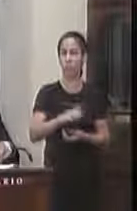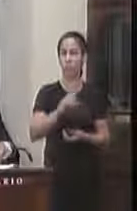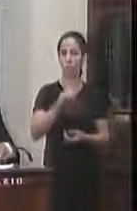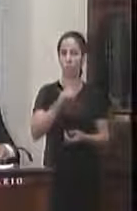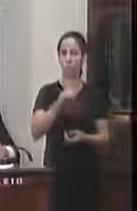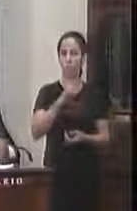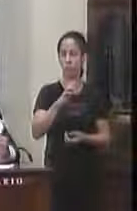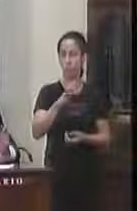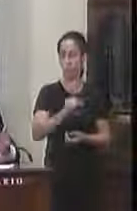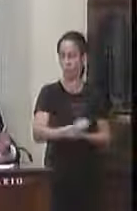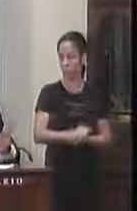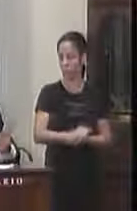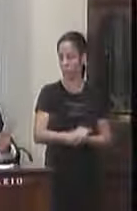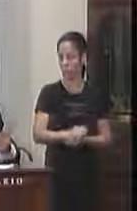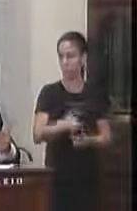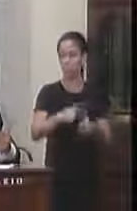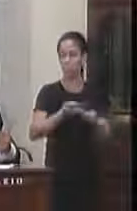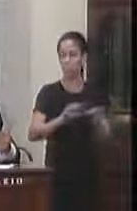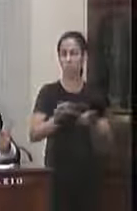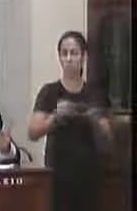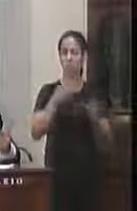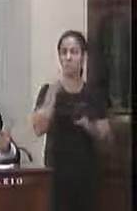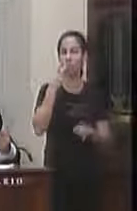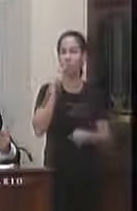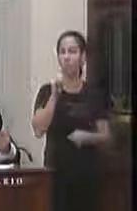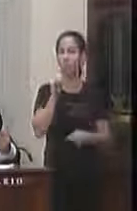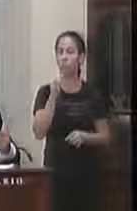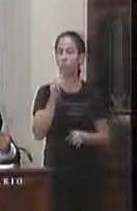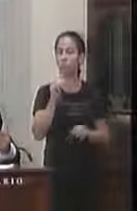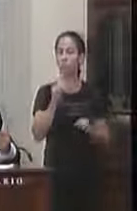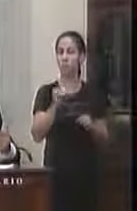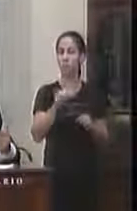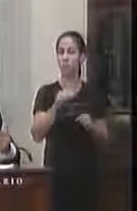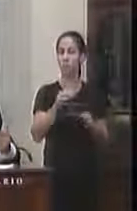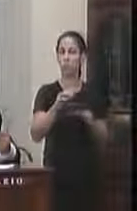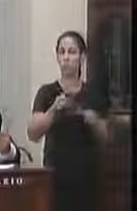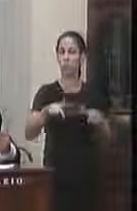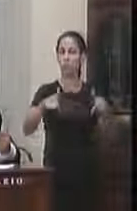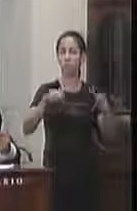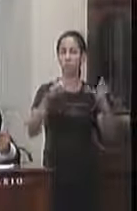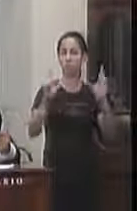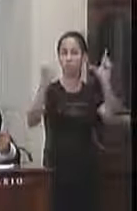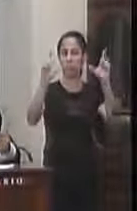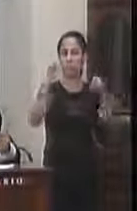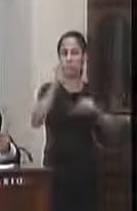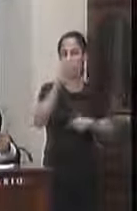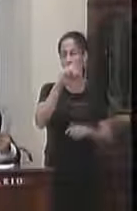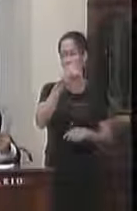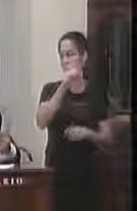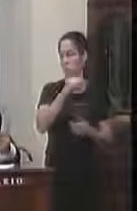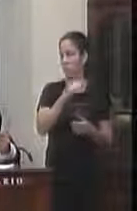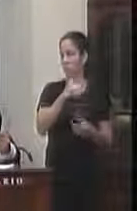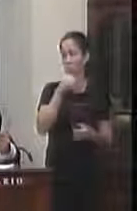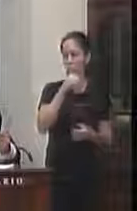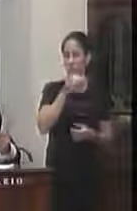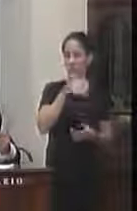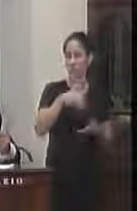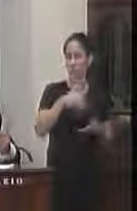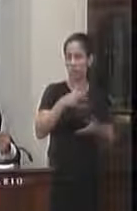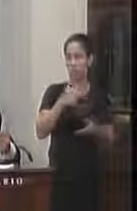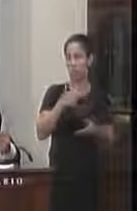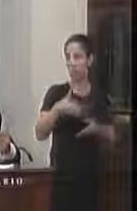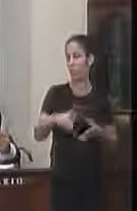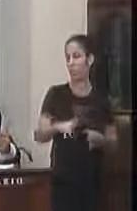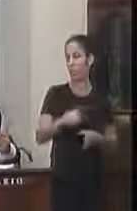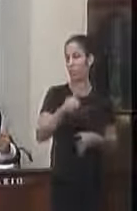Tavares o presente projeto de resolução tem como finalidade conceder o título honorífico de cidadão valenciano ao